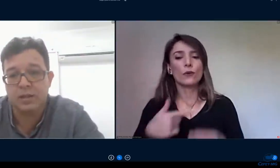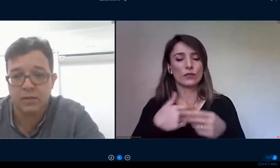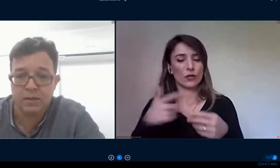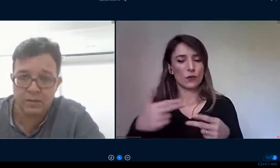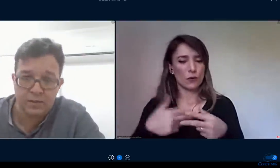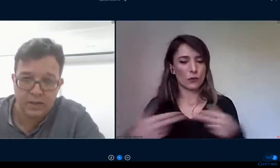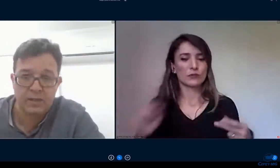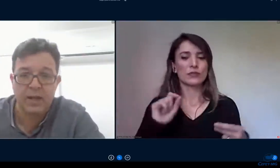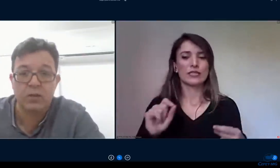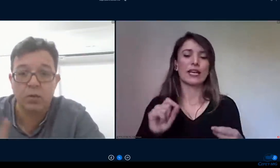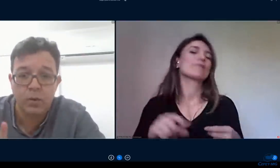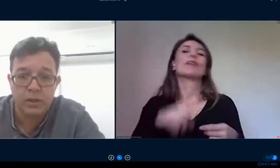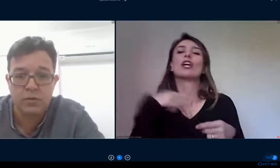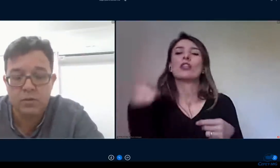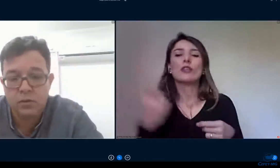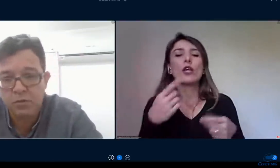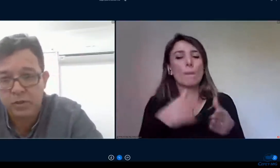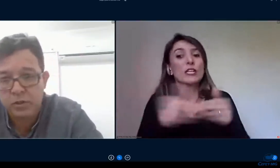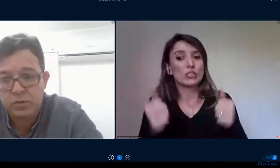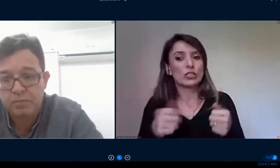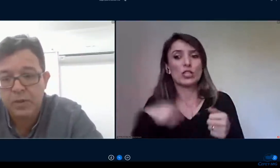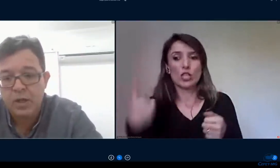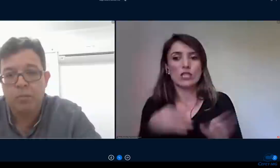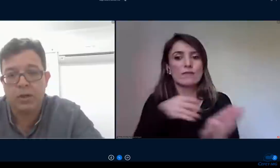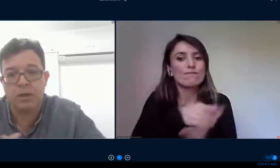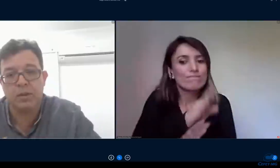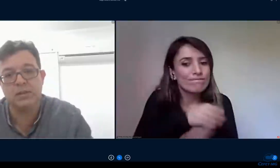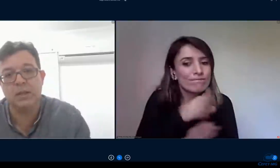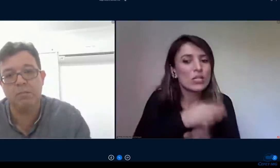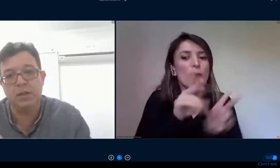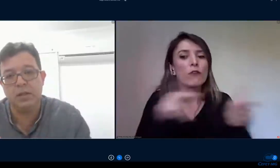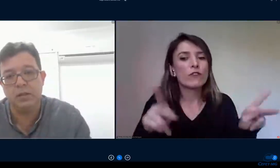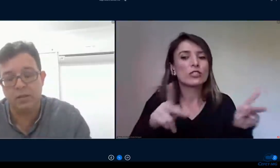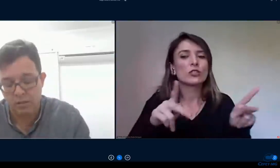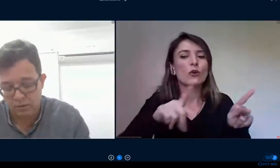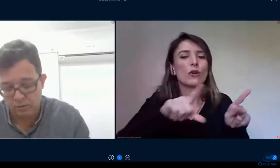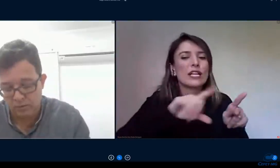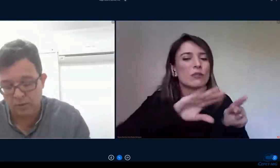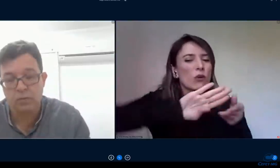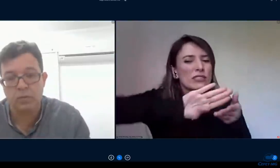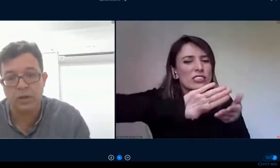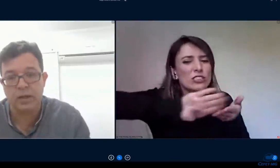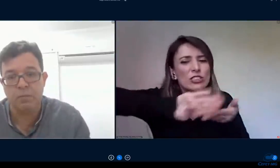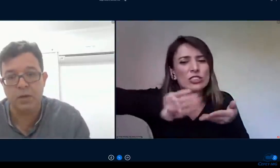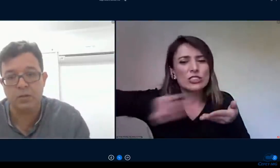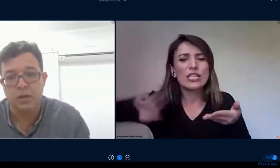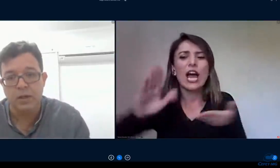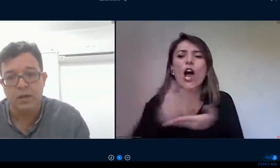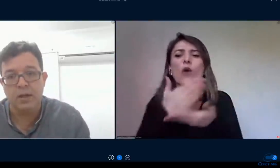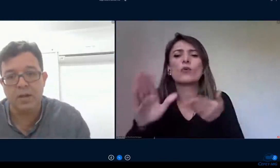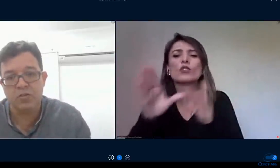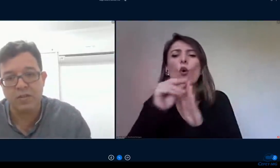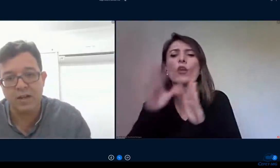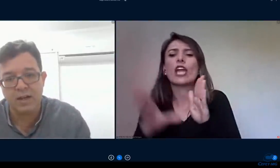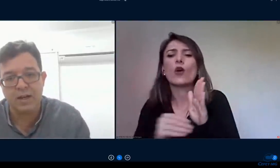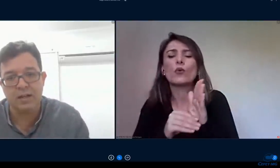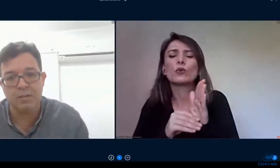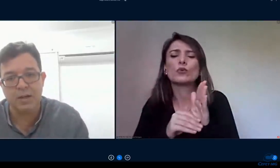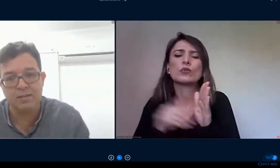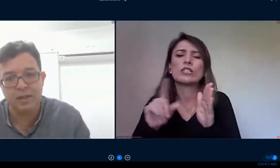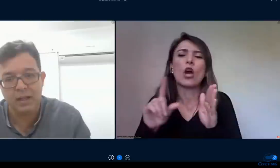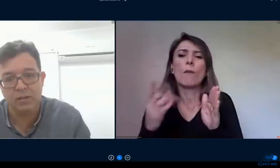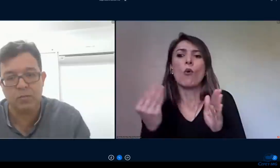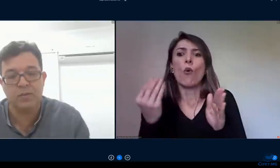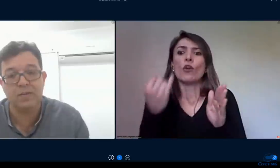disciplina que deveria ser descartado no ano de 2020 por quê? porque a gente sabia que o ensino remoto ele é mais devagar